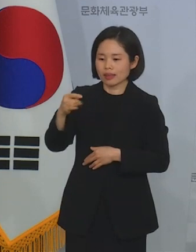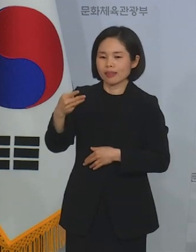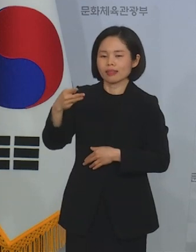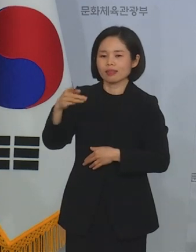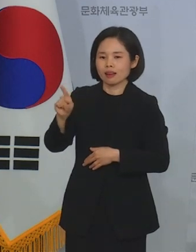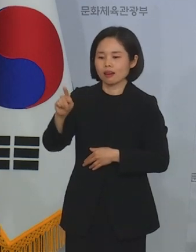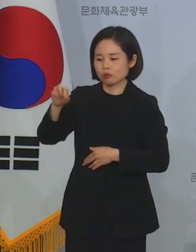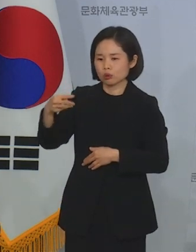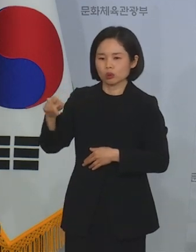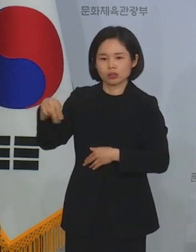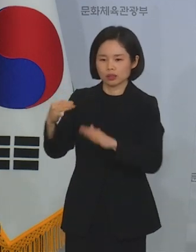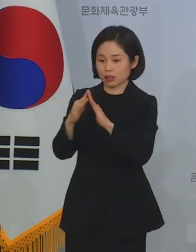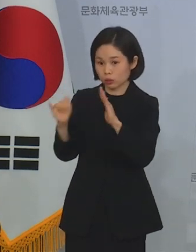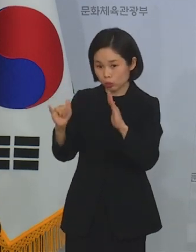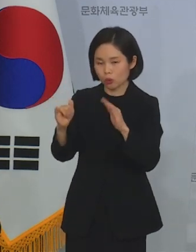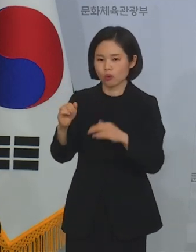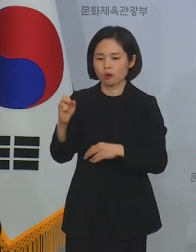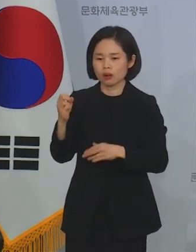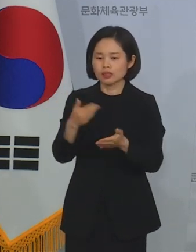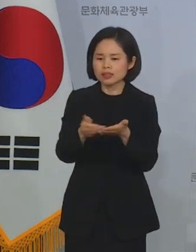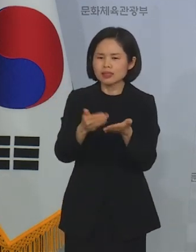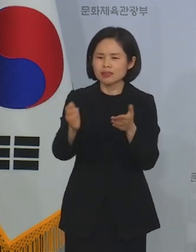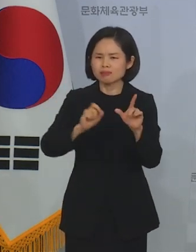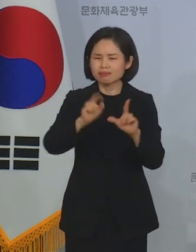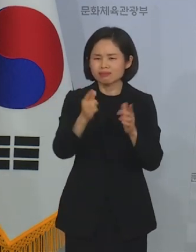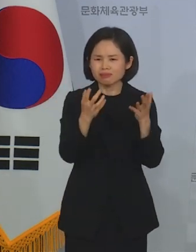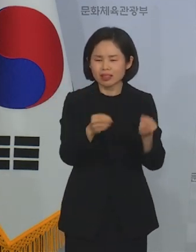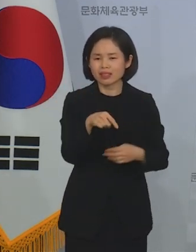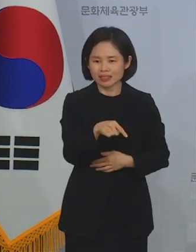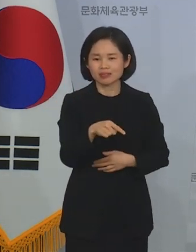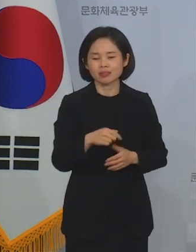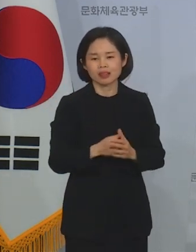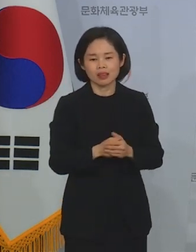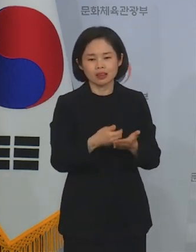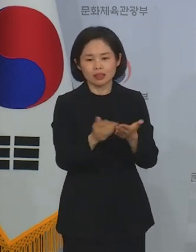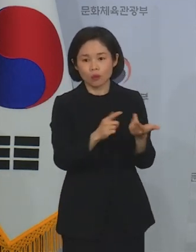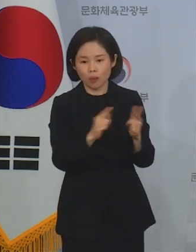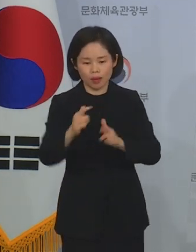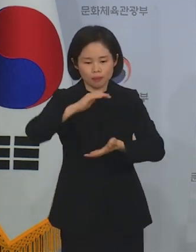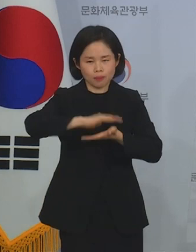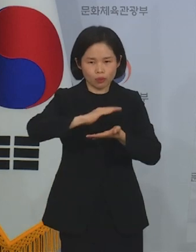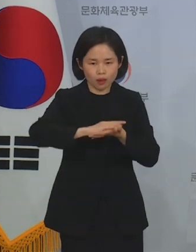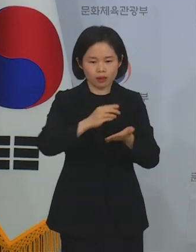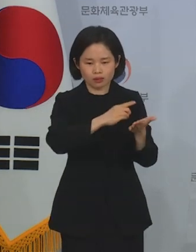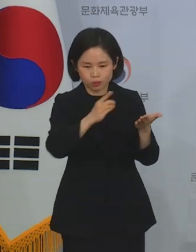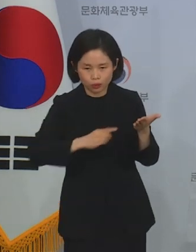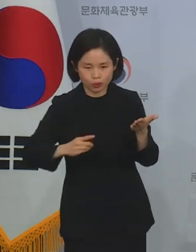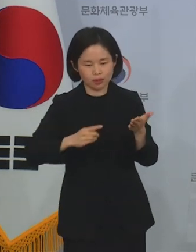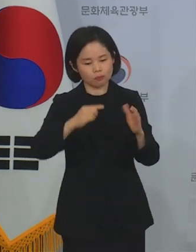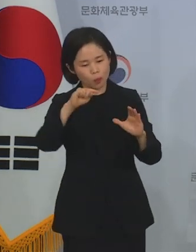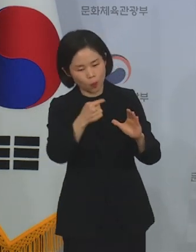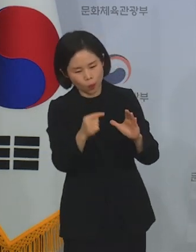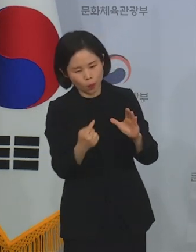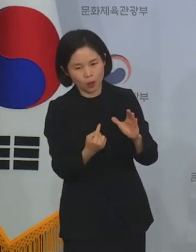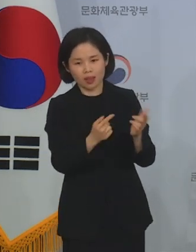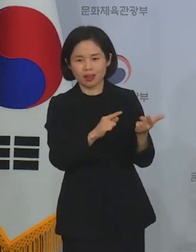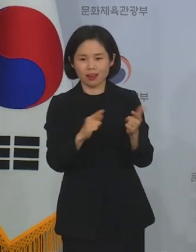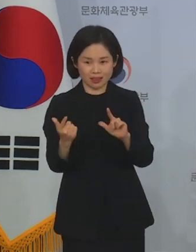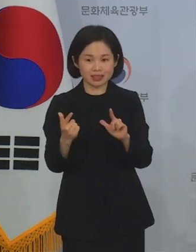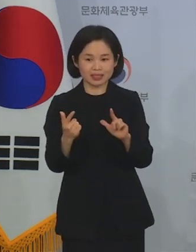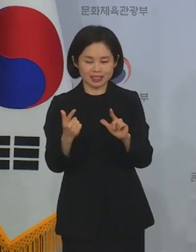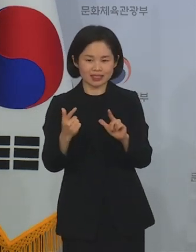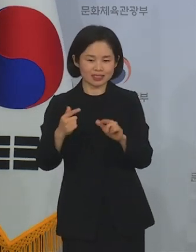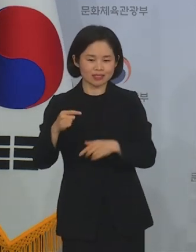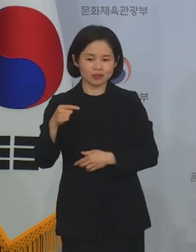가족 등 회화가 대다수를 이루며 회화 외에도 판화, 드로잉, 공예, 조각 등 다양하게